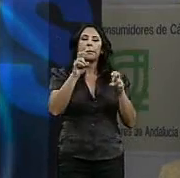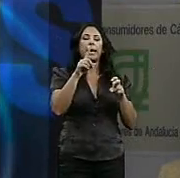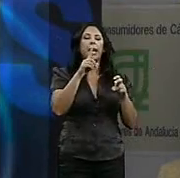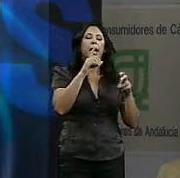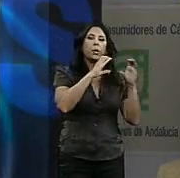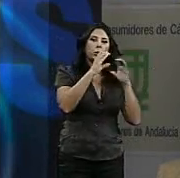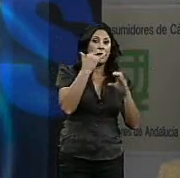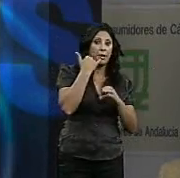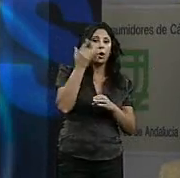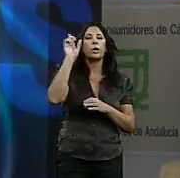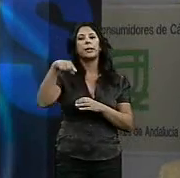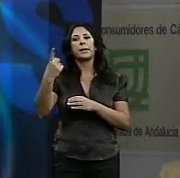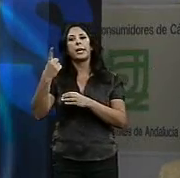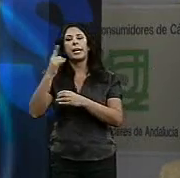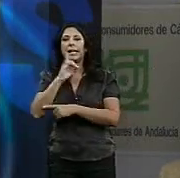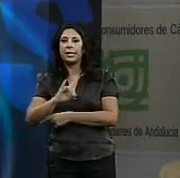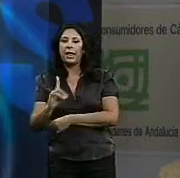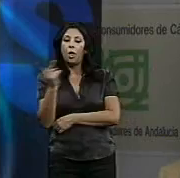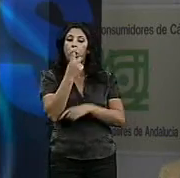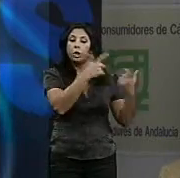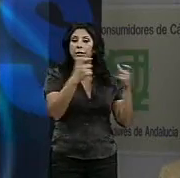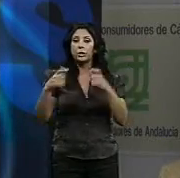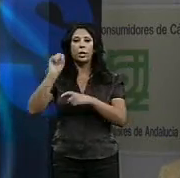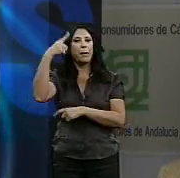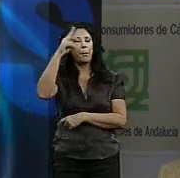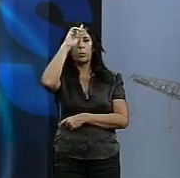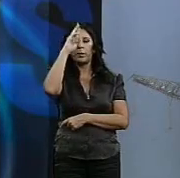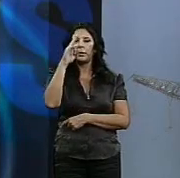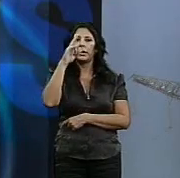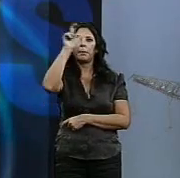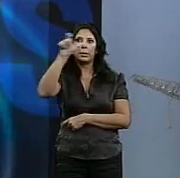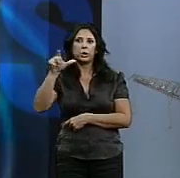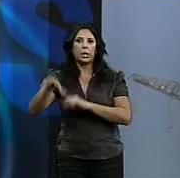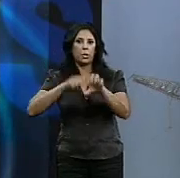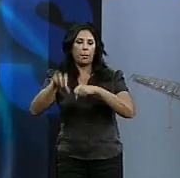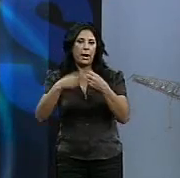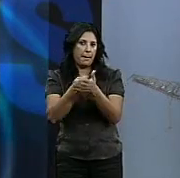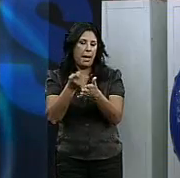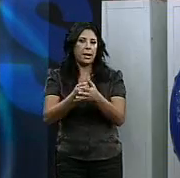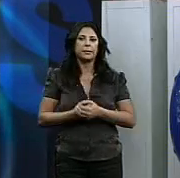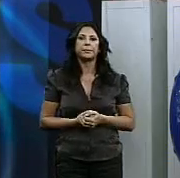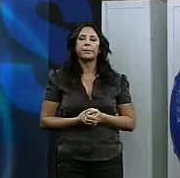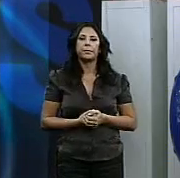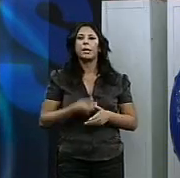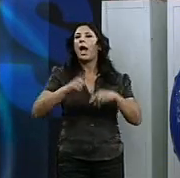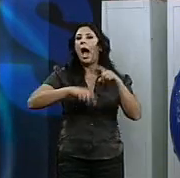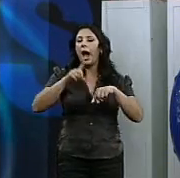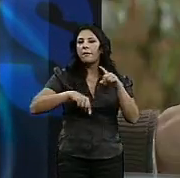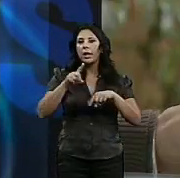los dos sectores más preocupantes para el consumidor. En algunos casos estamos hablando de cientos de